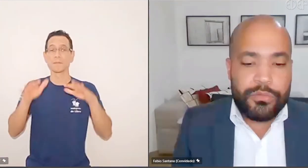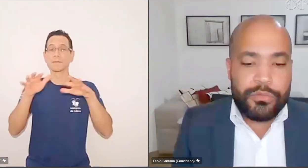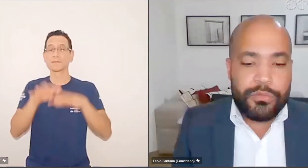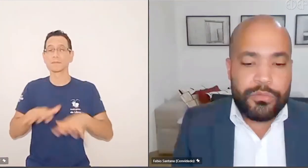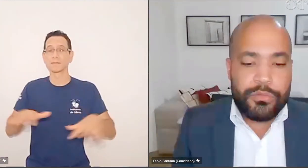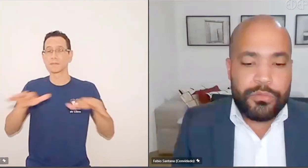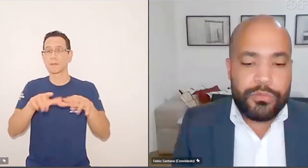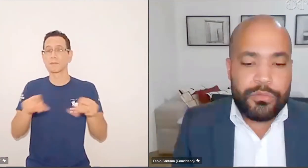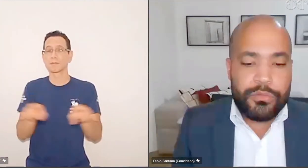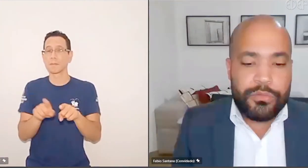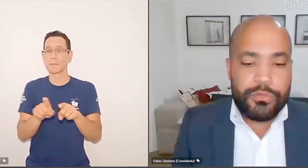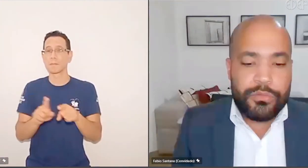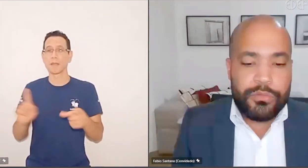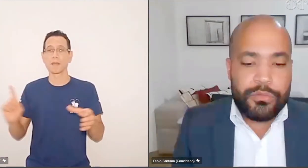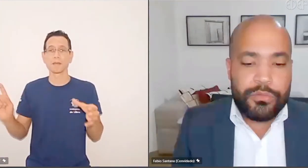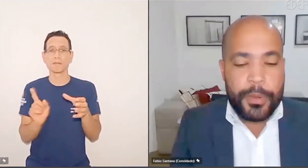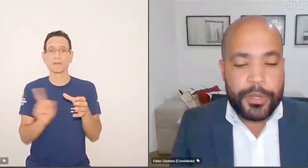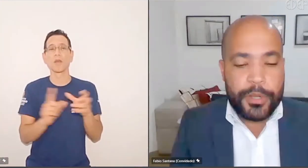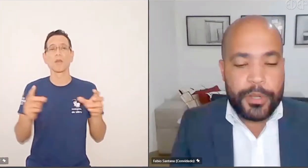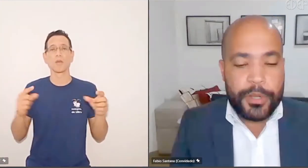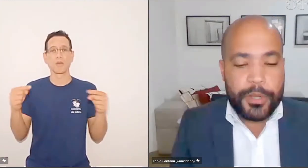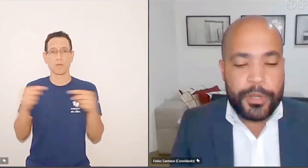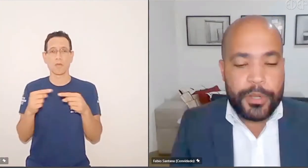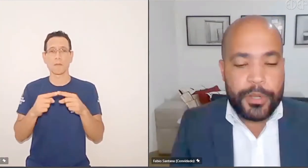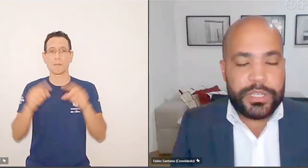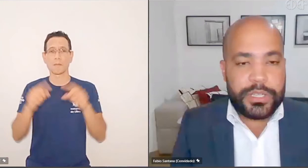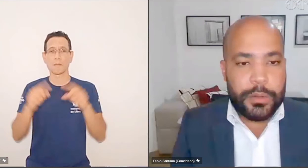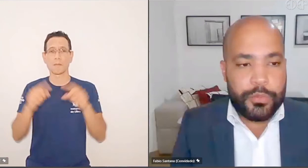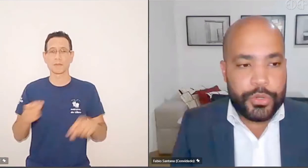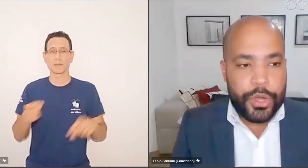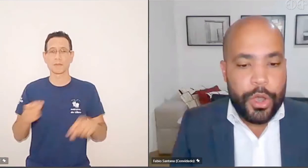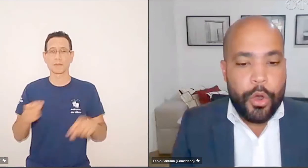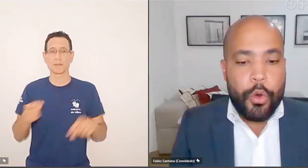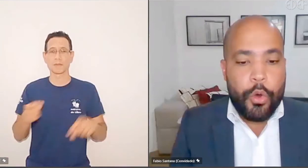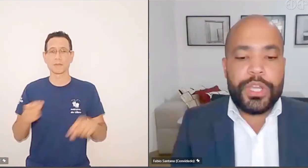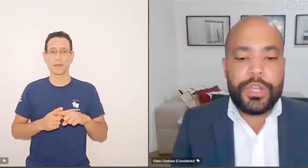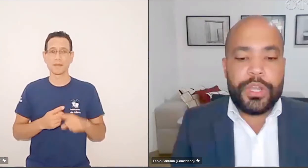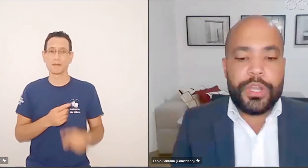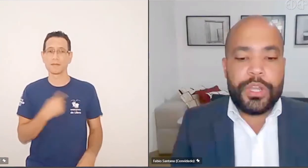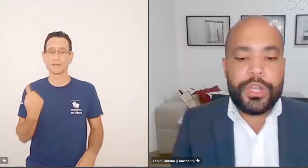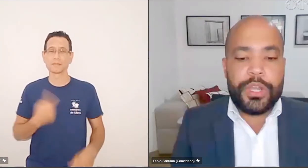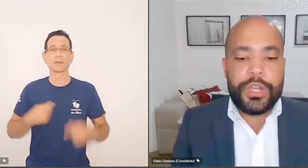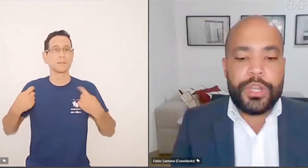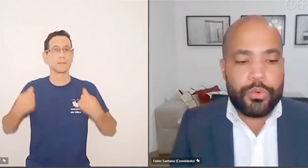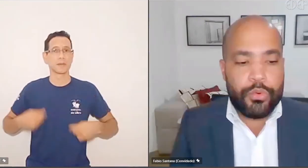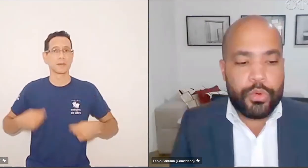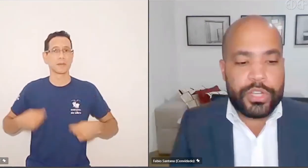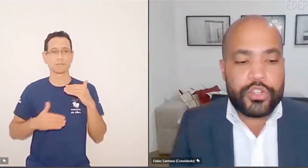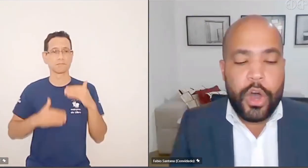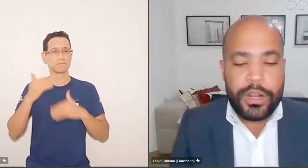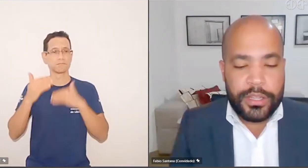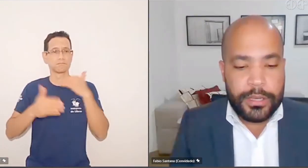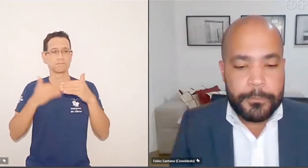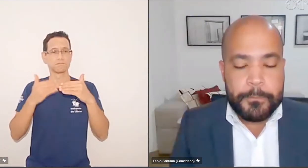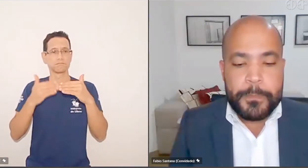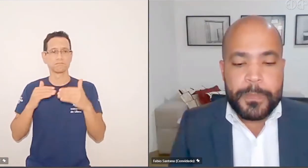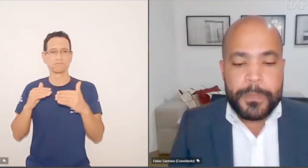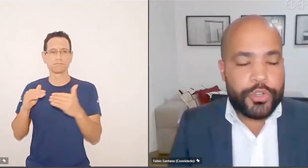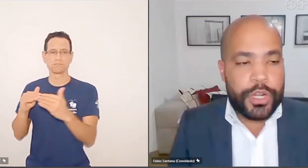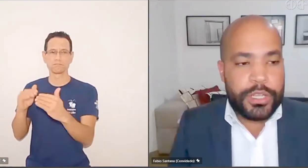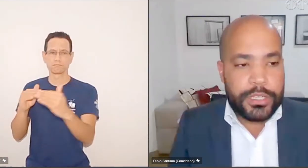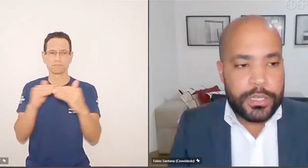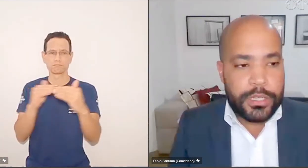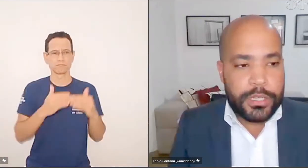se inserem os enunciados, porque a partir do momento em que nós precisamos construir uma hermenêutica segura, sólida,